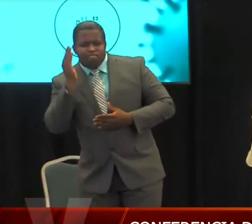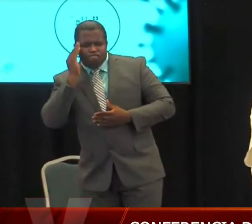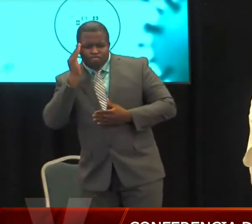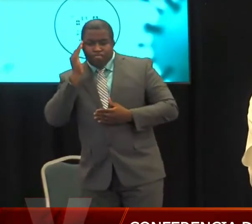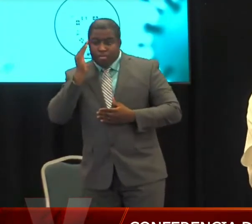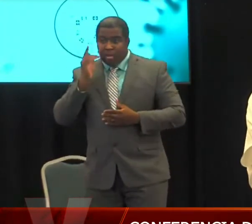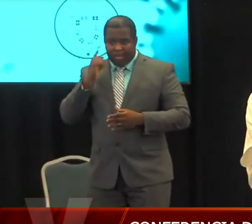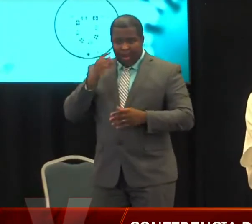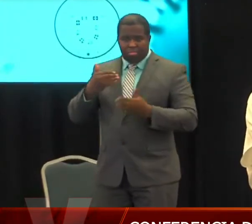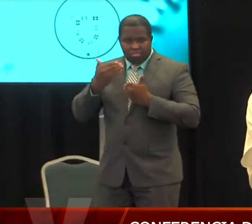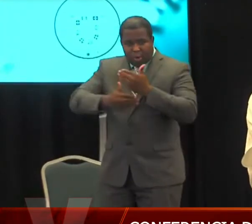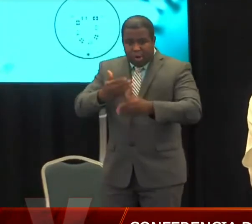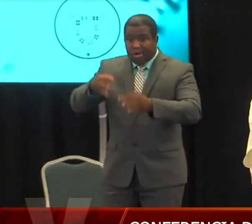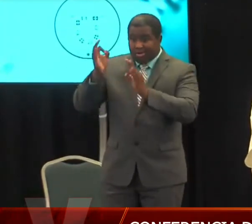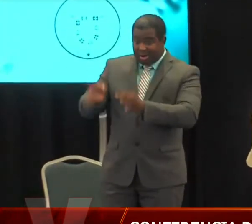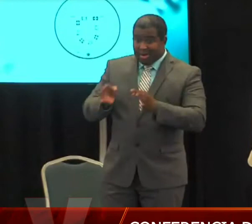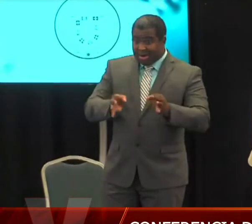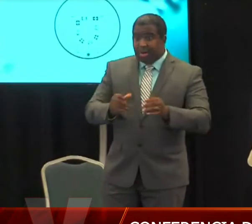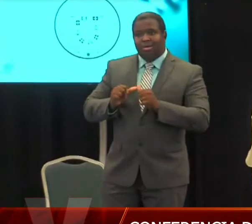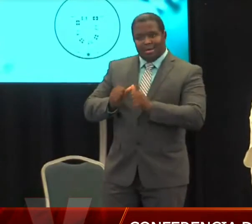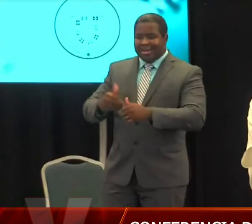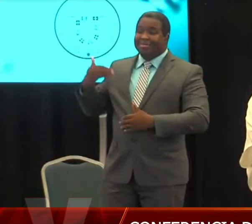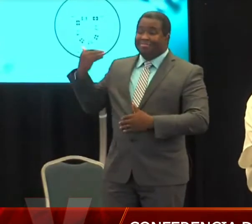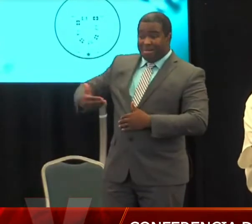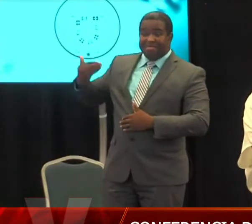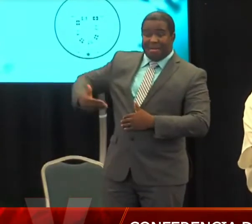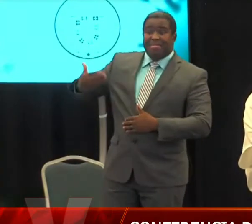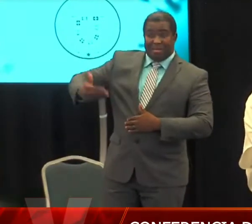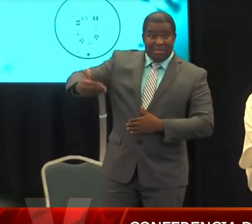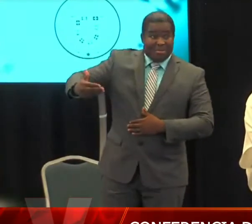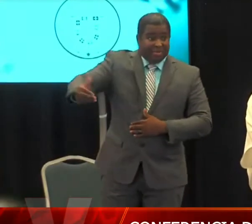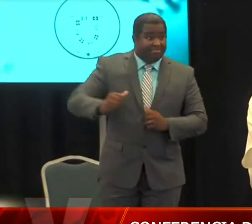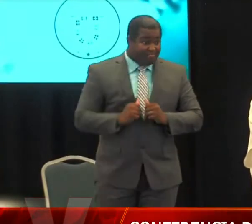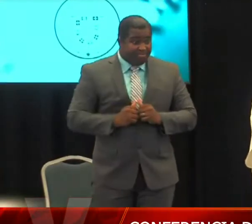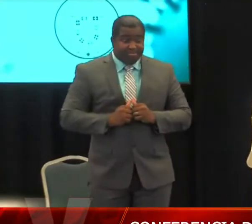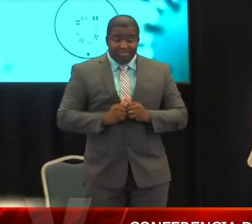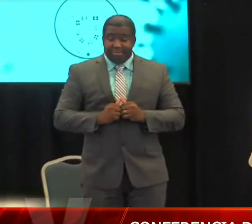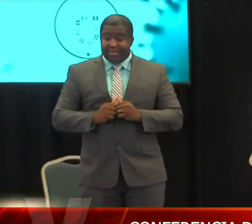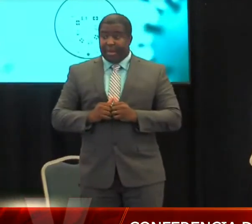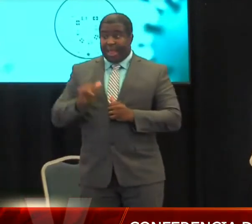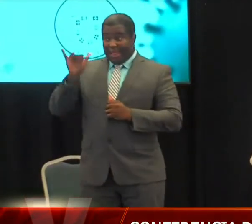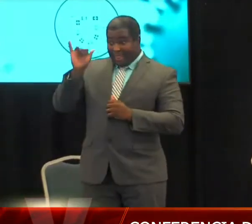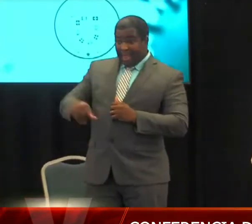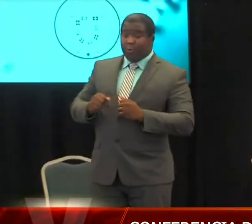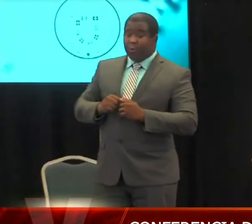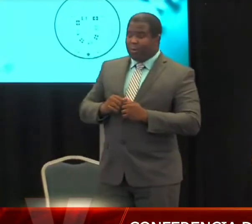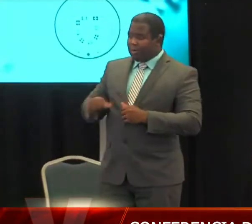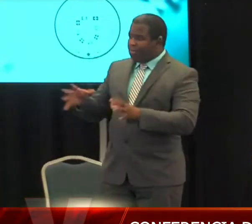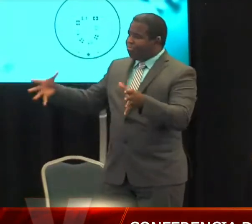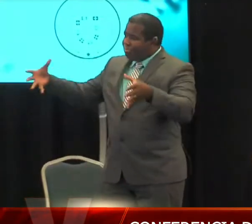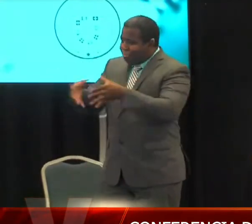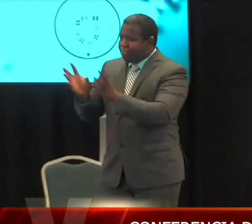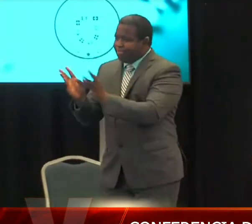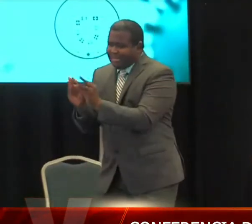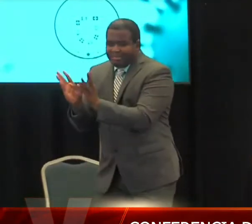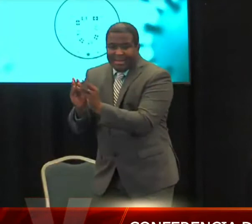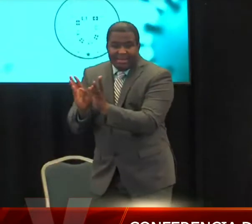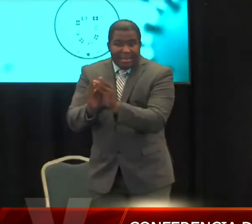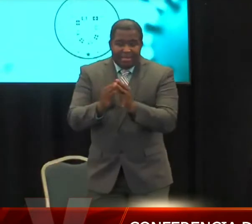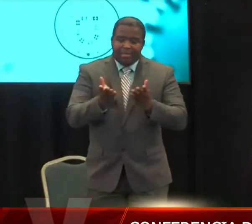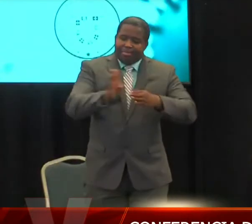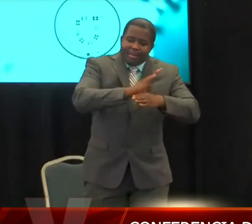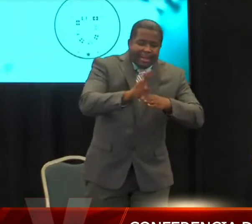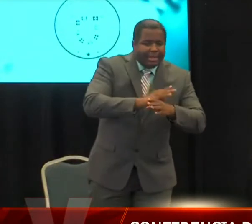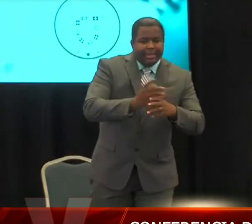con los gremios también profesionales y con las asociaciones que representan básicamente todos los sectores económicos, desde la Cámara de Comercio